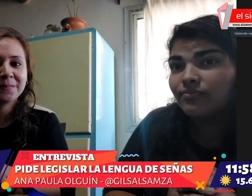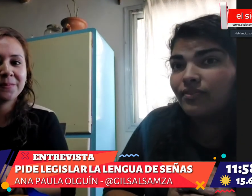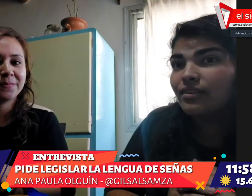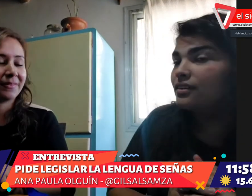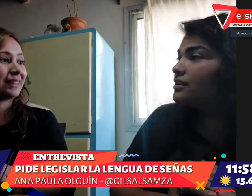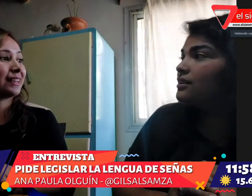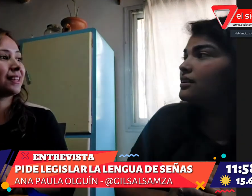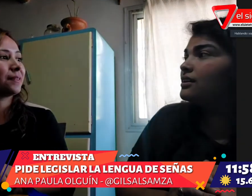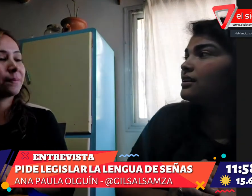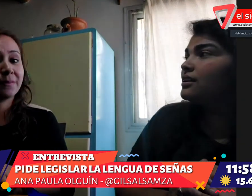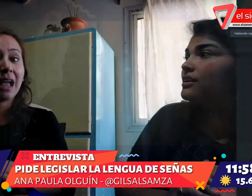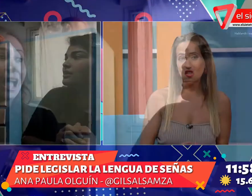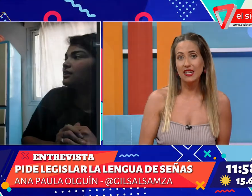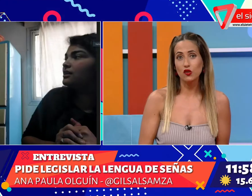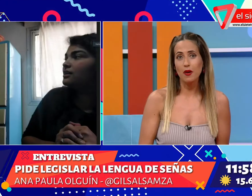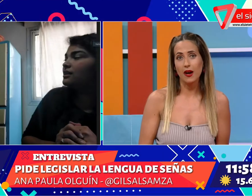Fátima, Ana es mamá, ¿no es cierto, Ana? Son mamá.